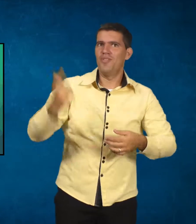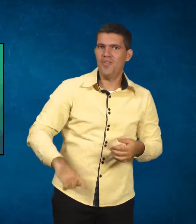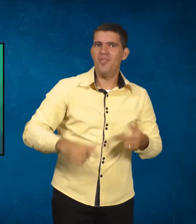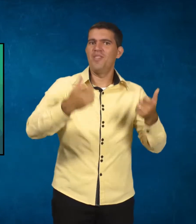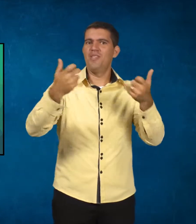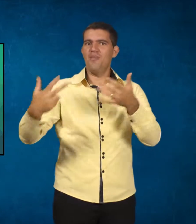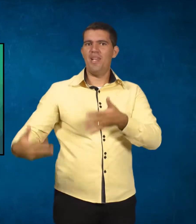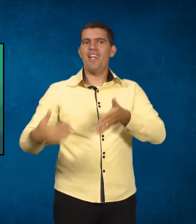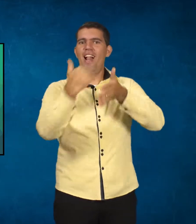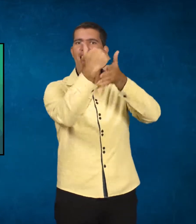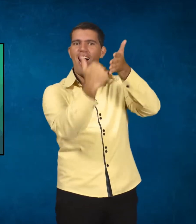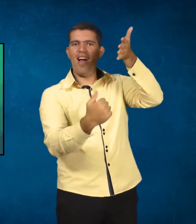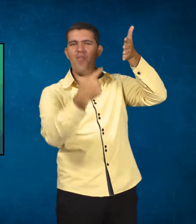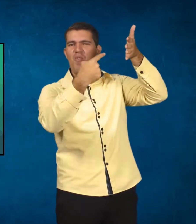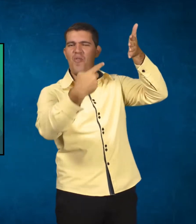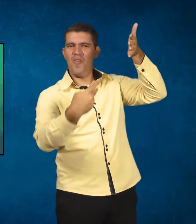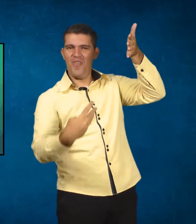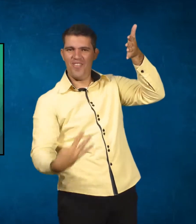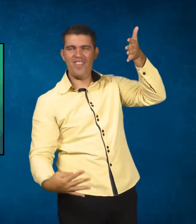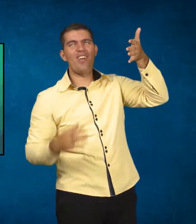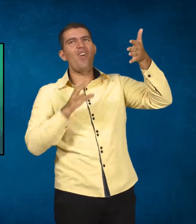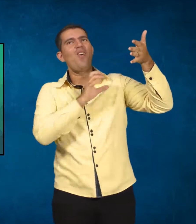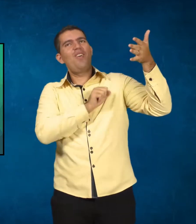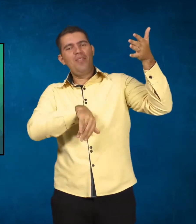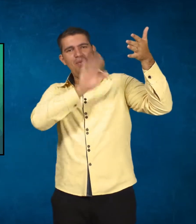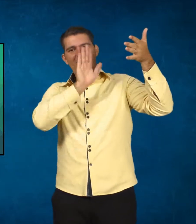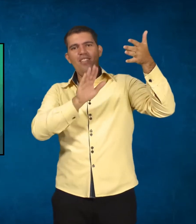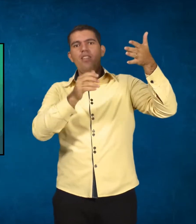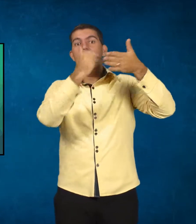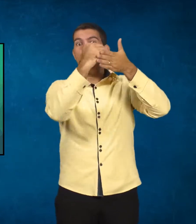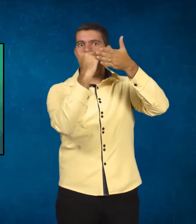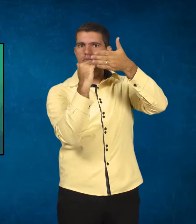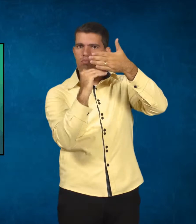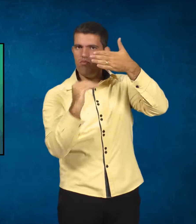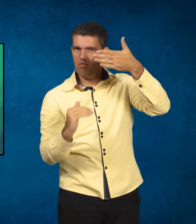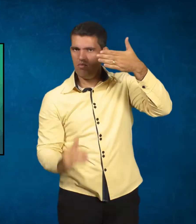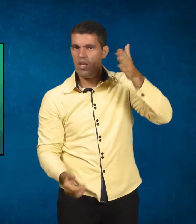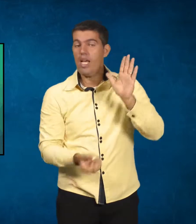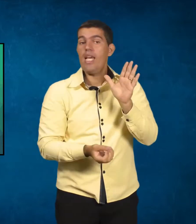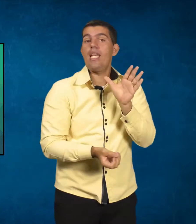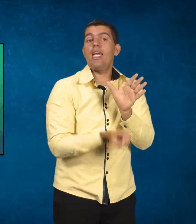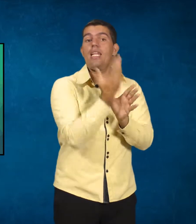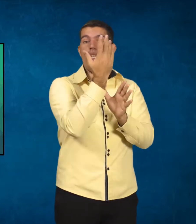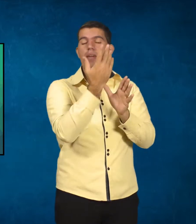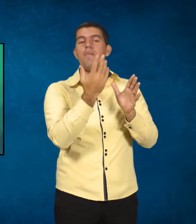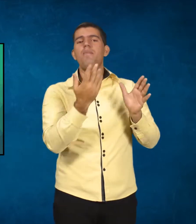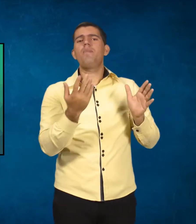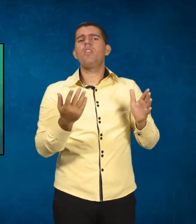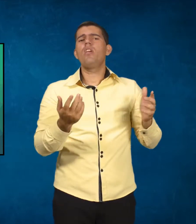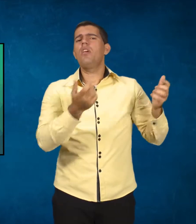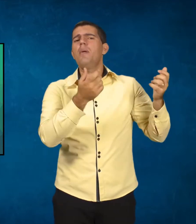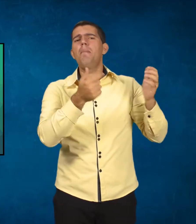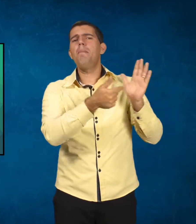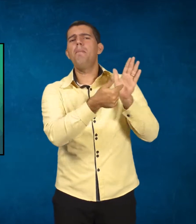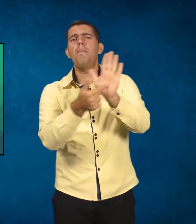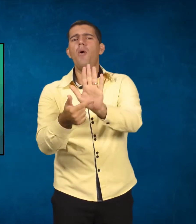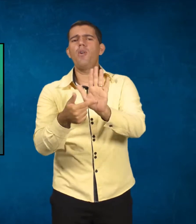né? De enumerar as questões, ele faz de novo uma lista e aí ele traz os principais